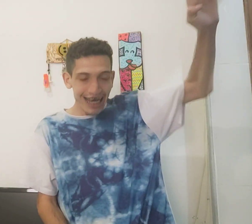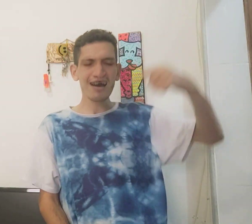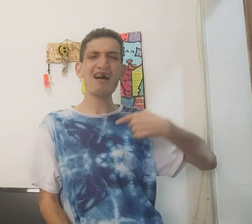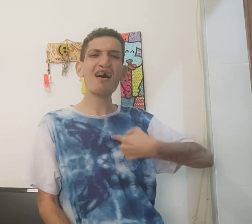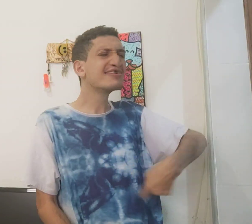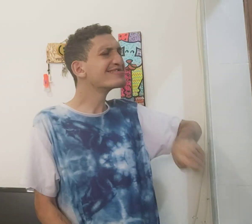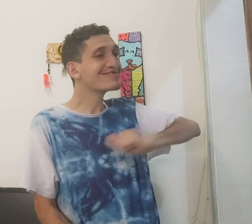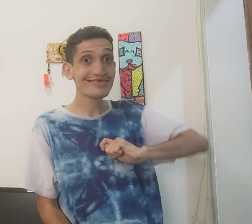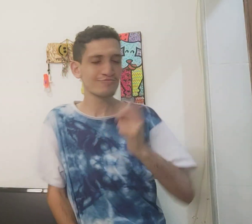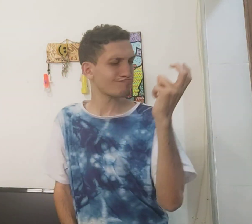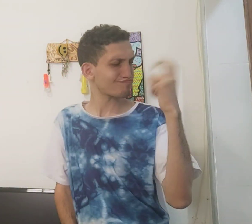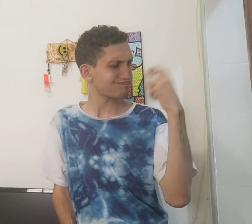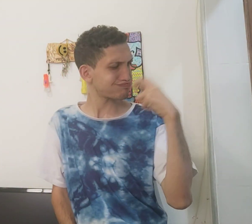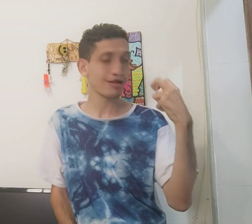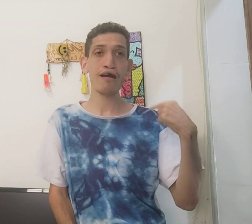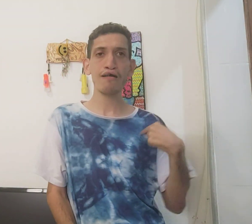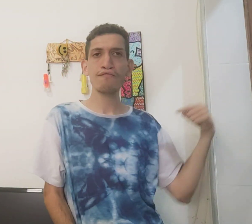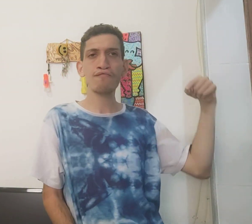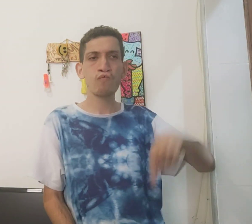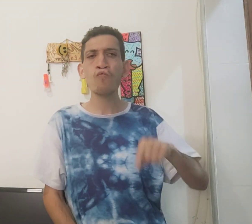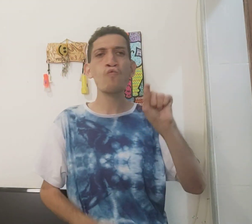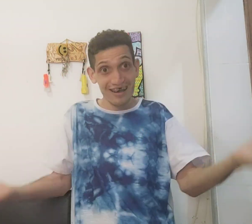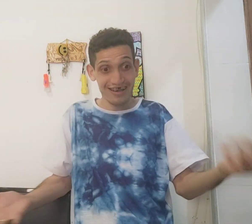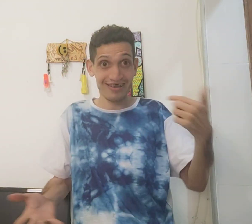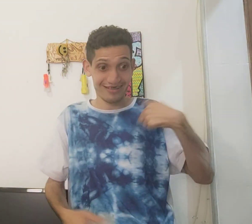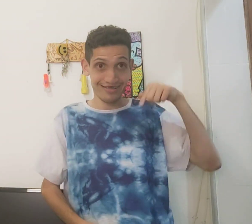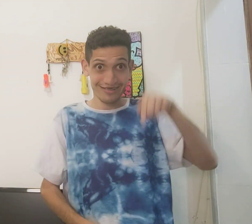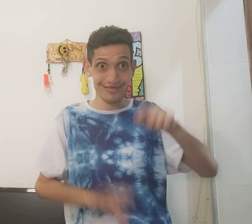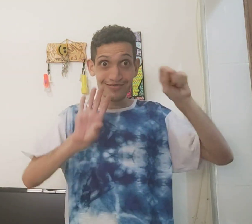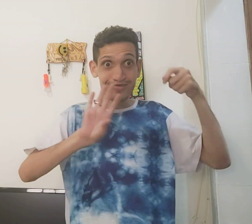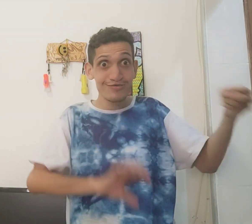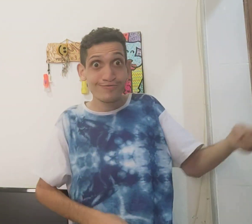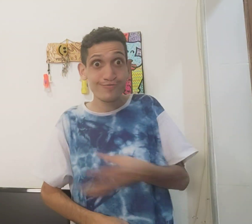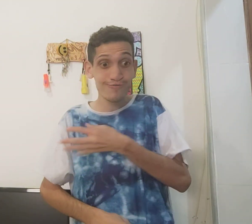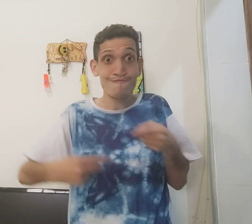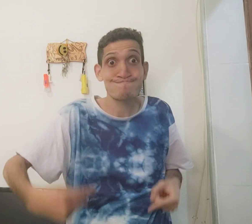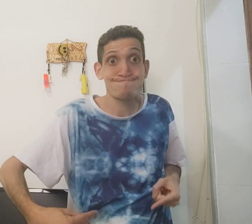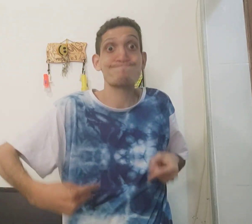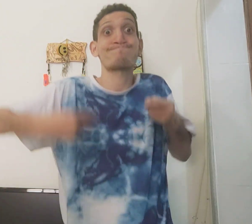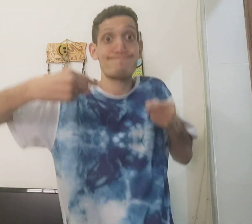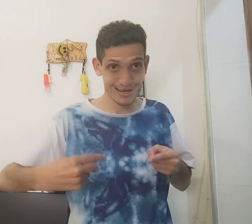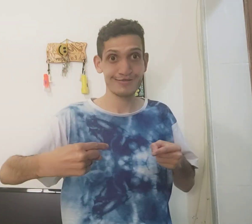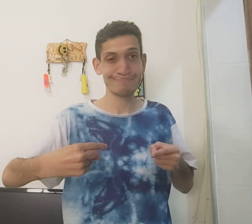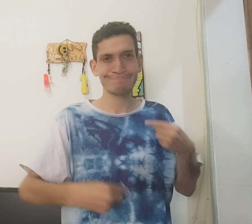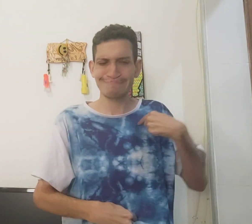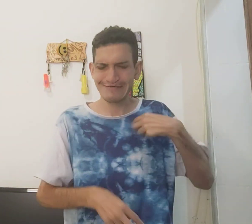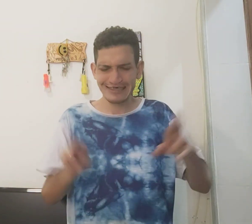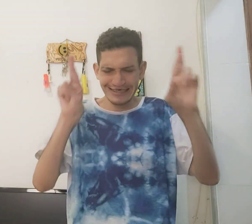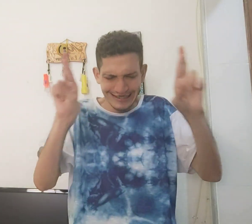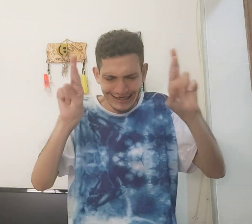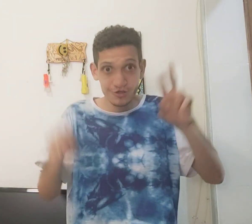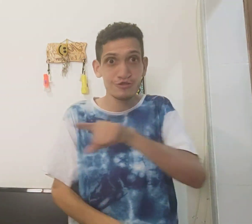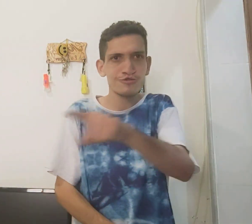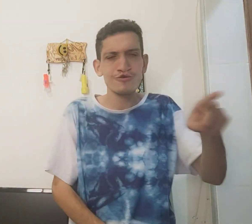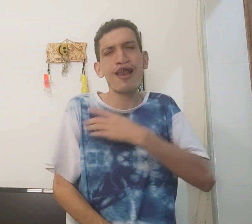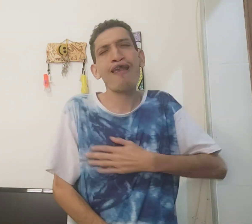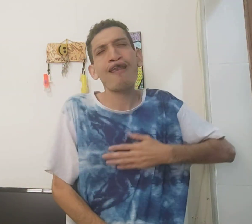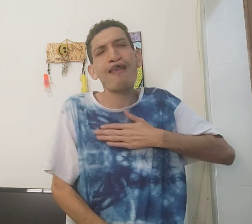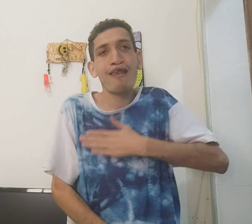Então vamos lá! Eu sou a Rostrista e nesse vídeo eu trago para vocês um novo desafio